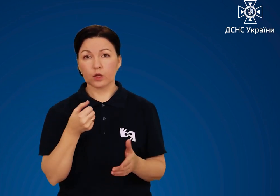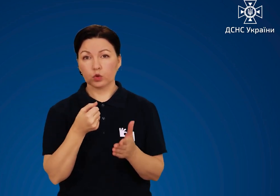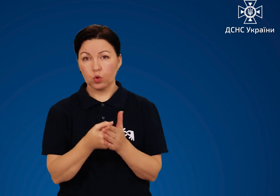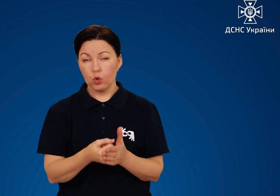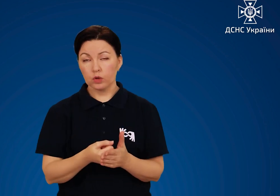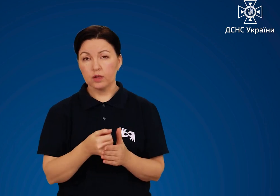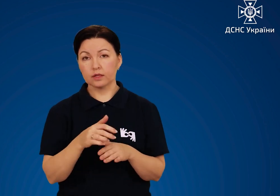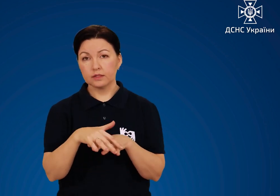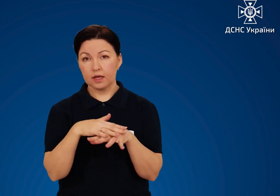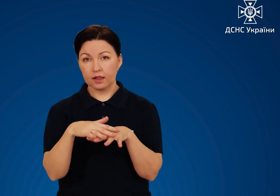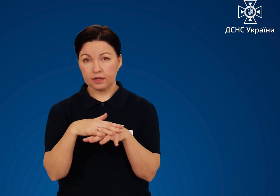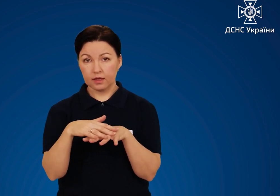населення.